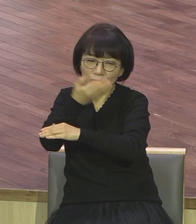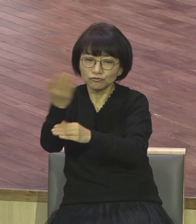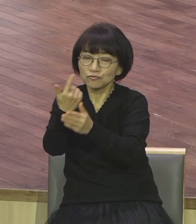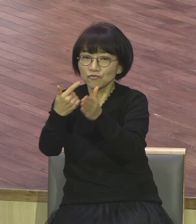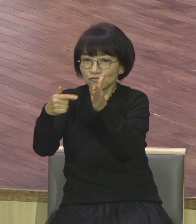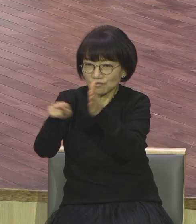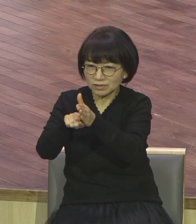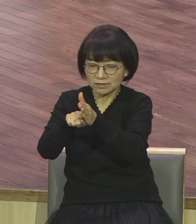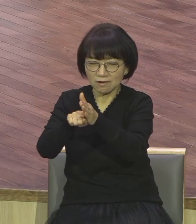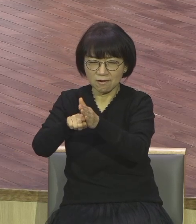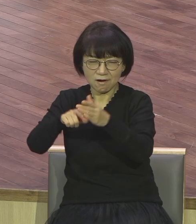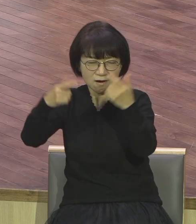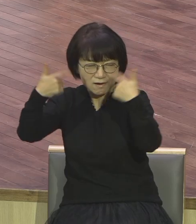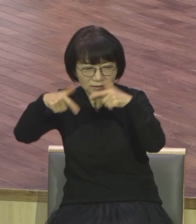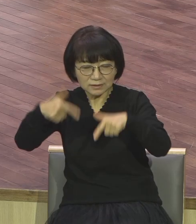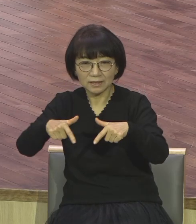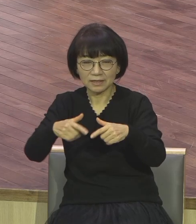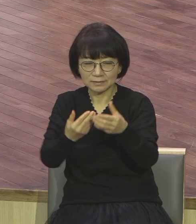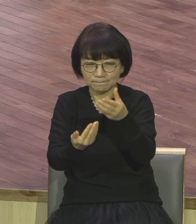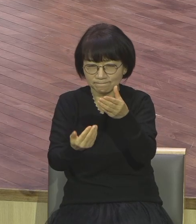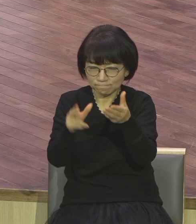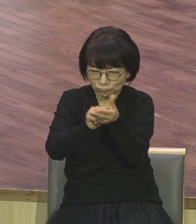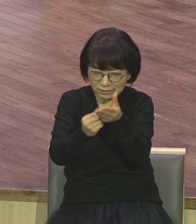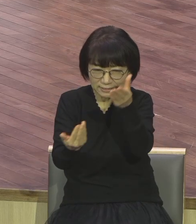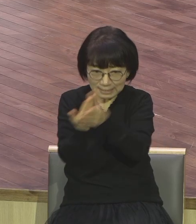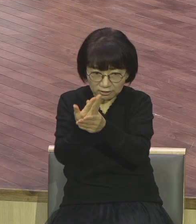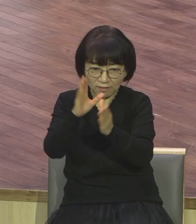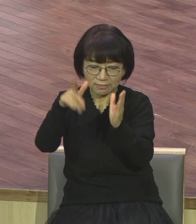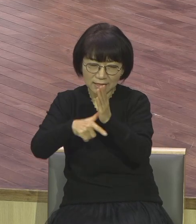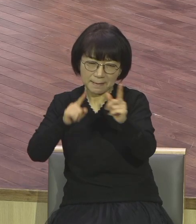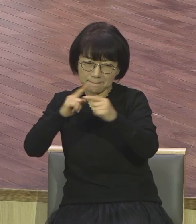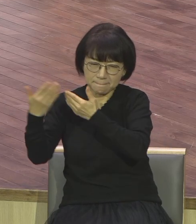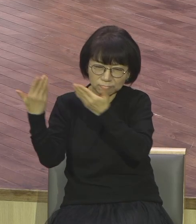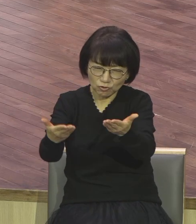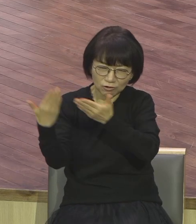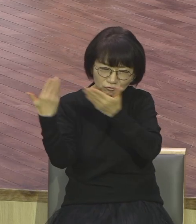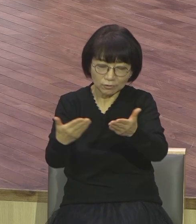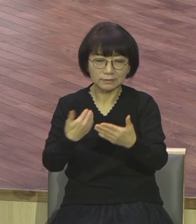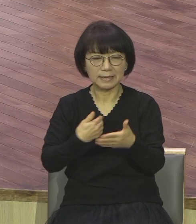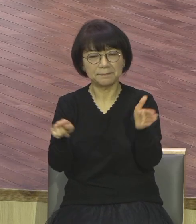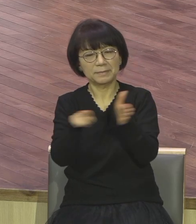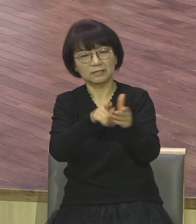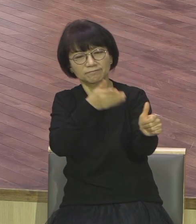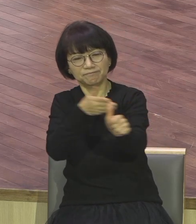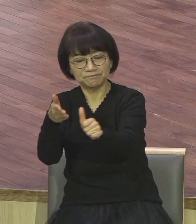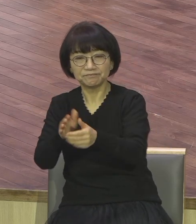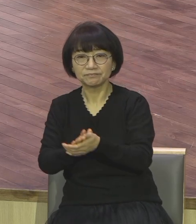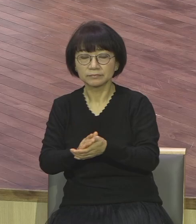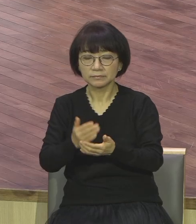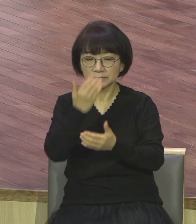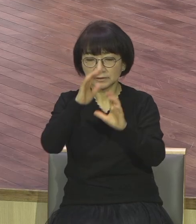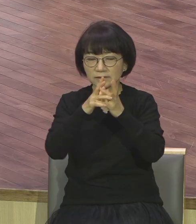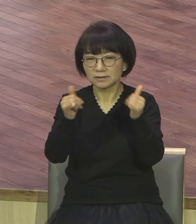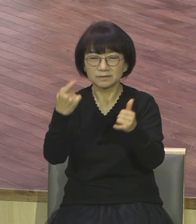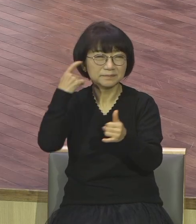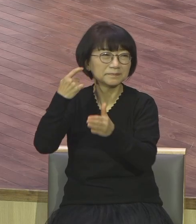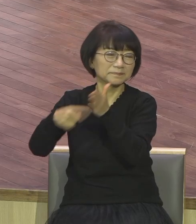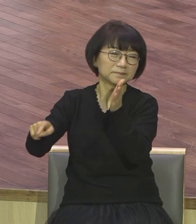속에서 날 믿어라. 그러면서 말씀을 주었는데 안 믿어요. 이스라엘 백성들 믿지 않았습니다. 안